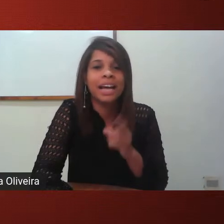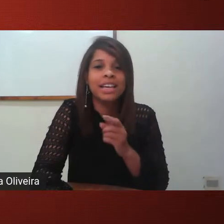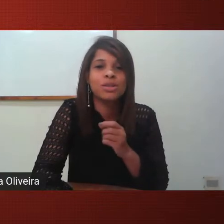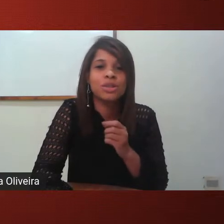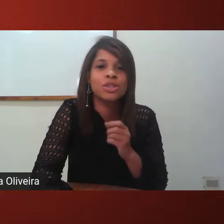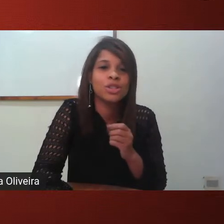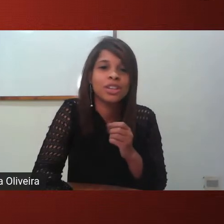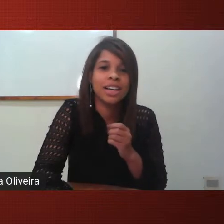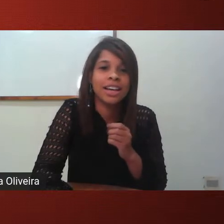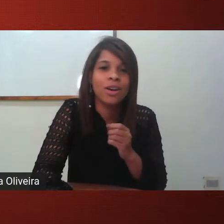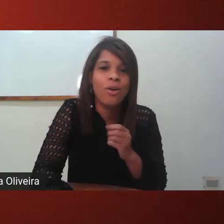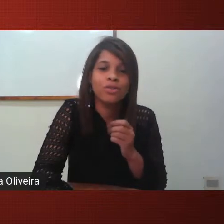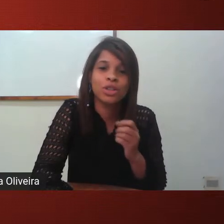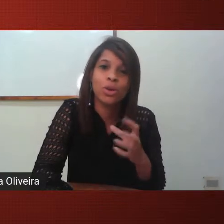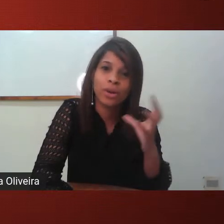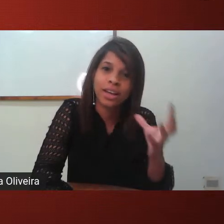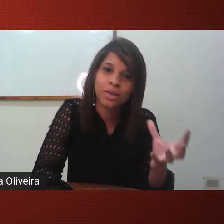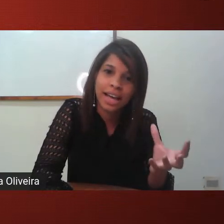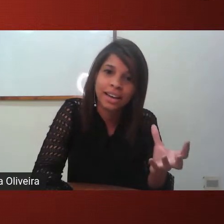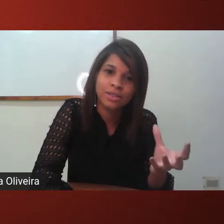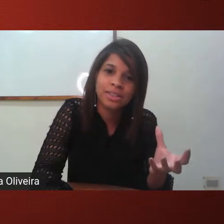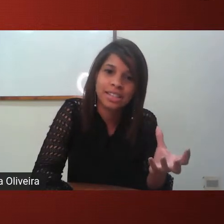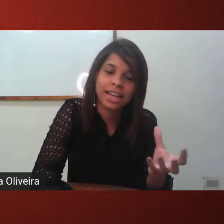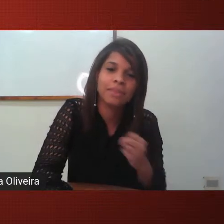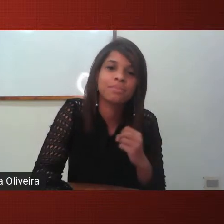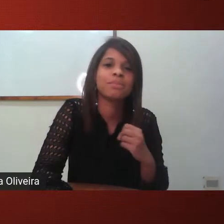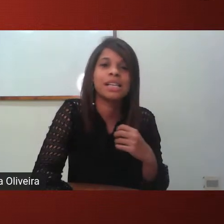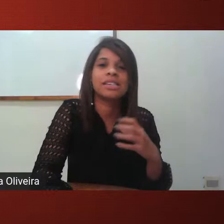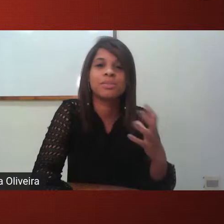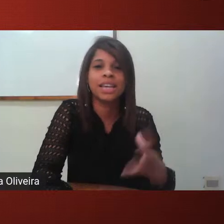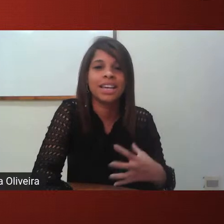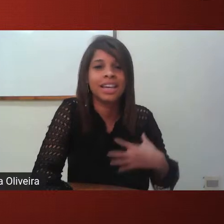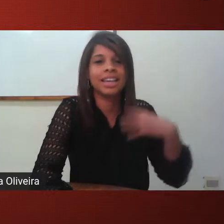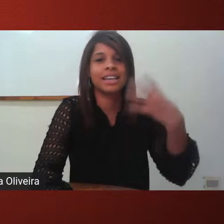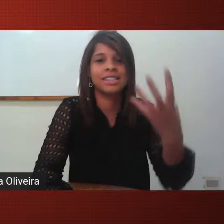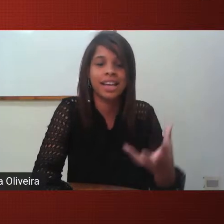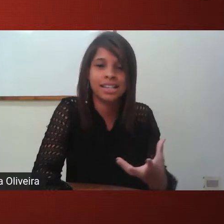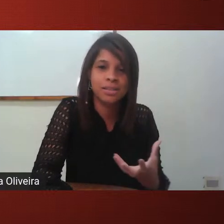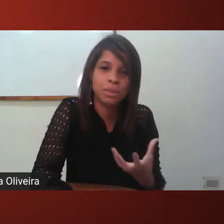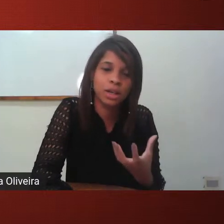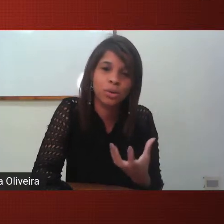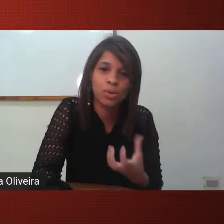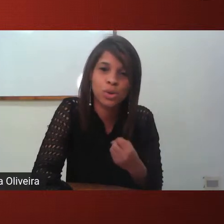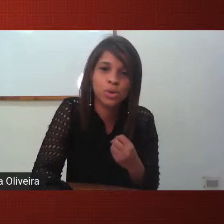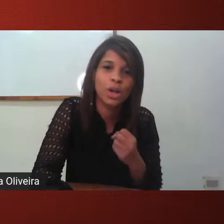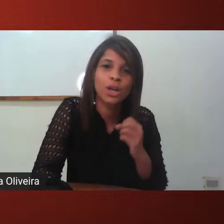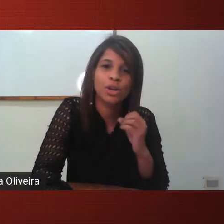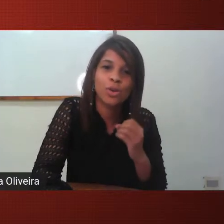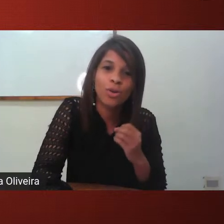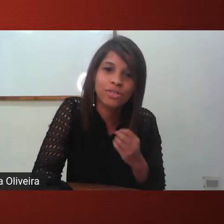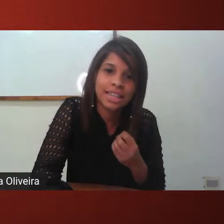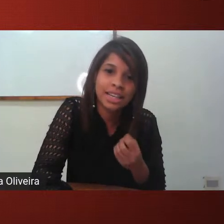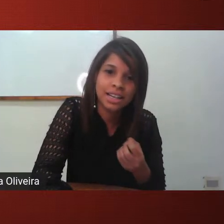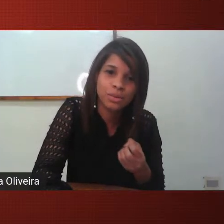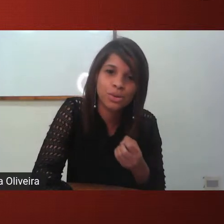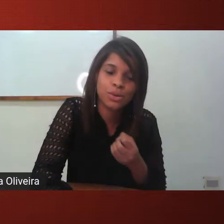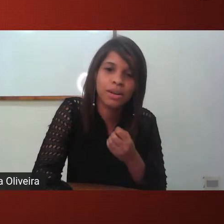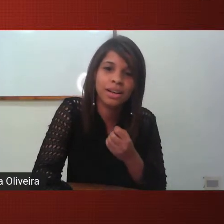isso a gente convidou eu e a Ilse né pensamos em enriquecer esse mini curso nós convidamos uma